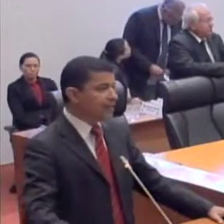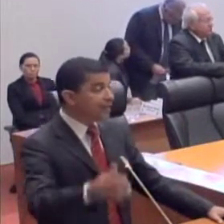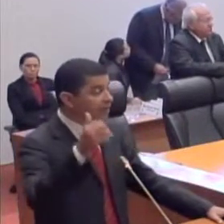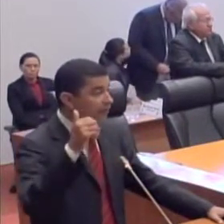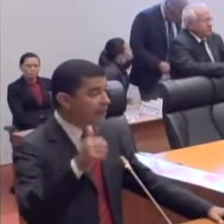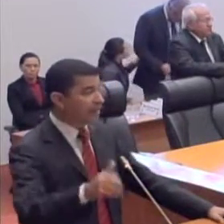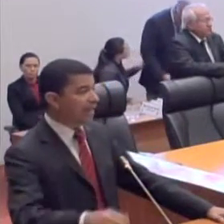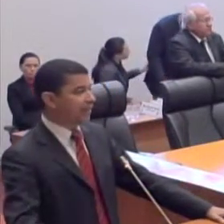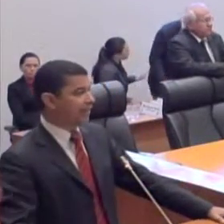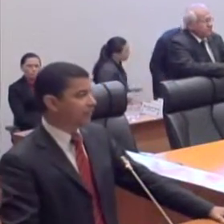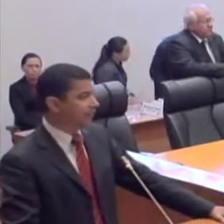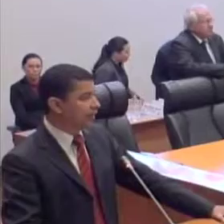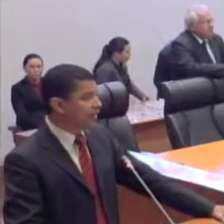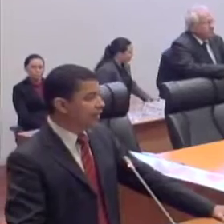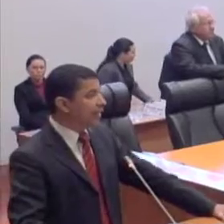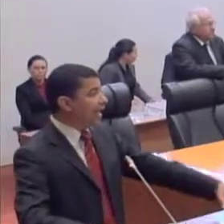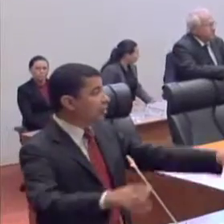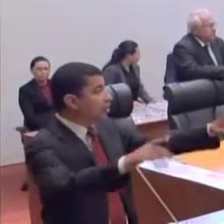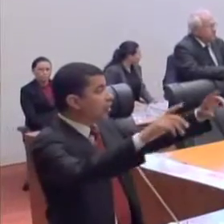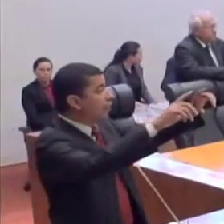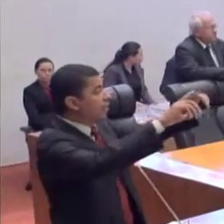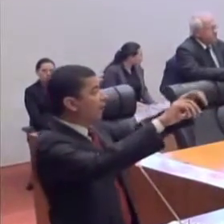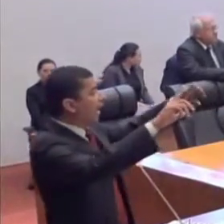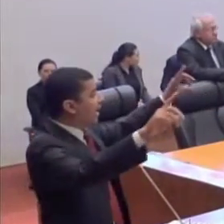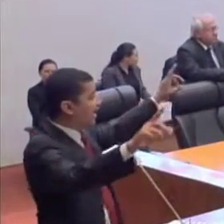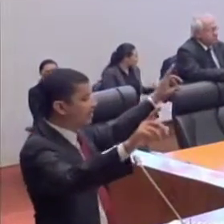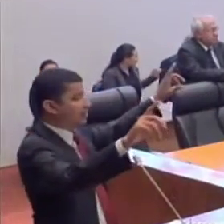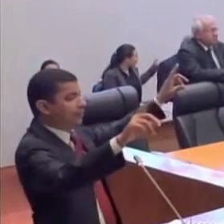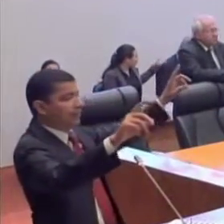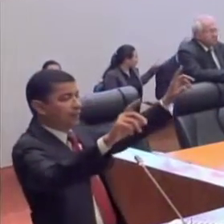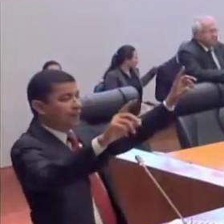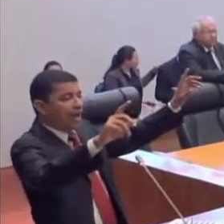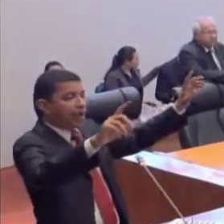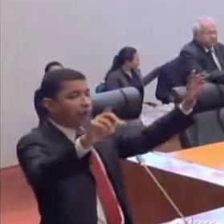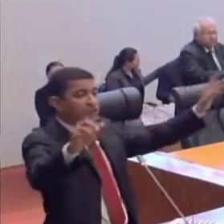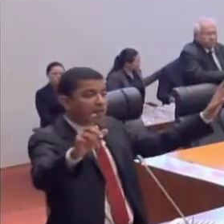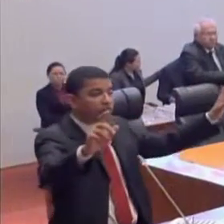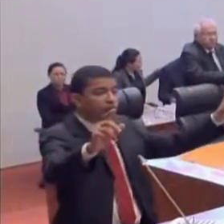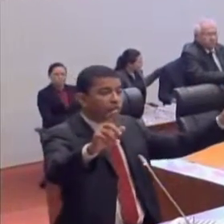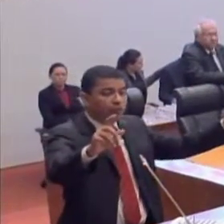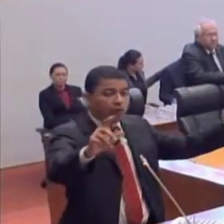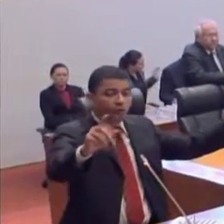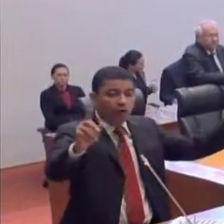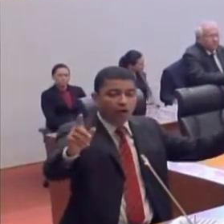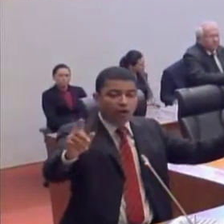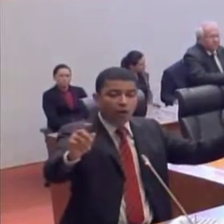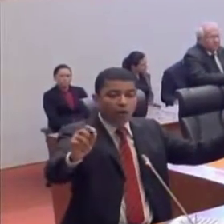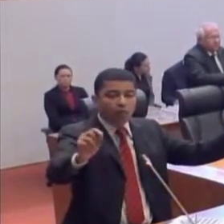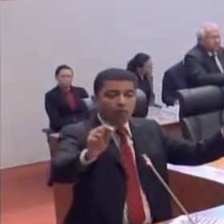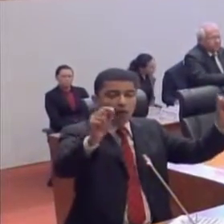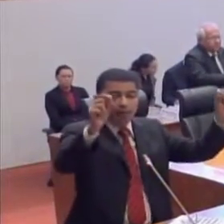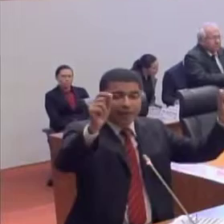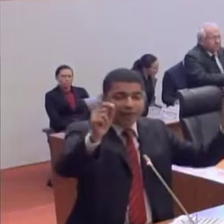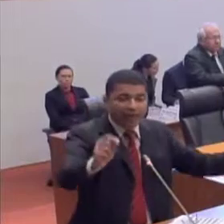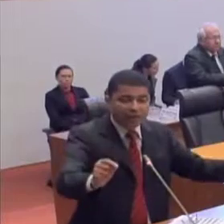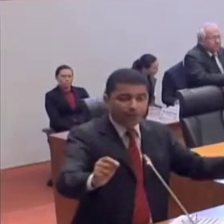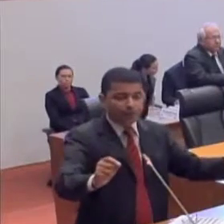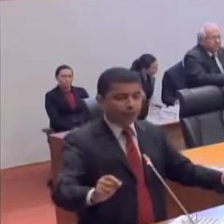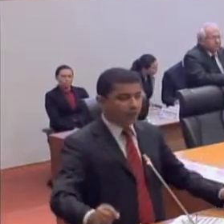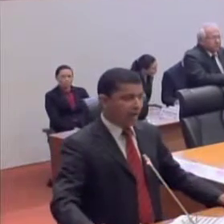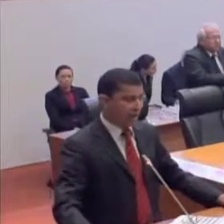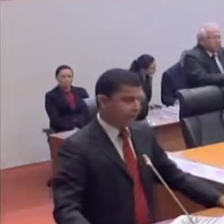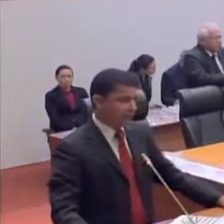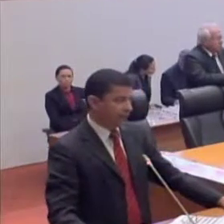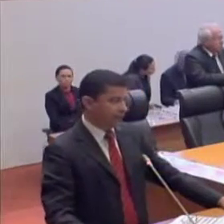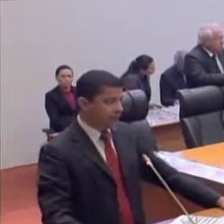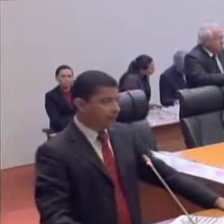na semana passada, e lá já estão as placas anunciando o local como propriedade